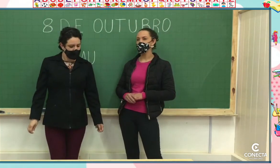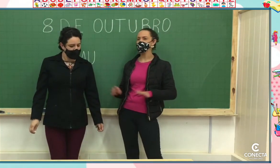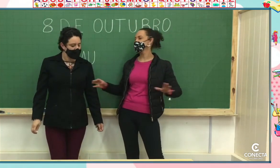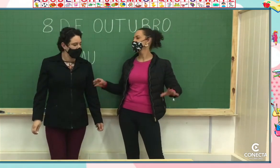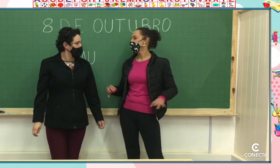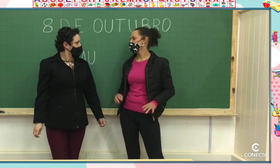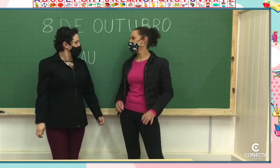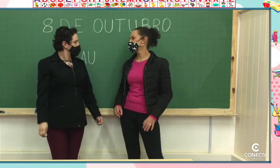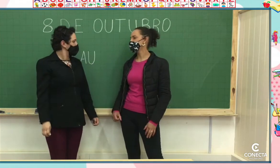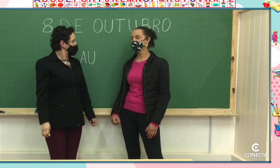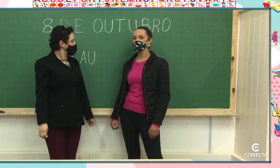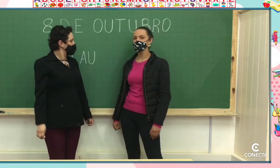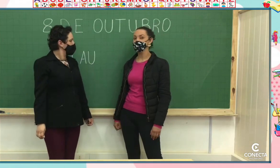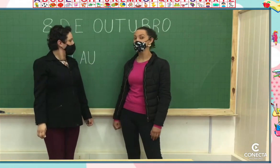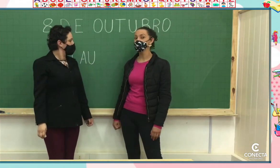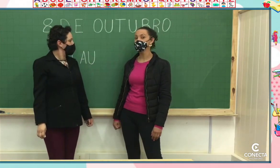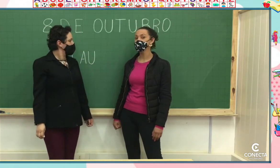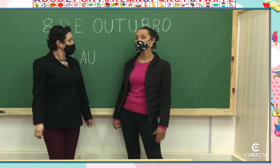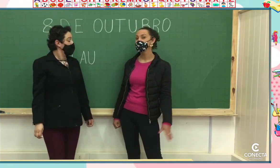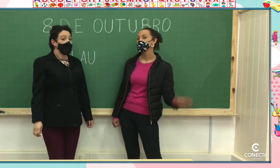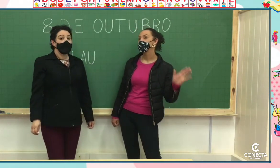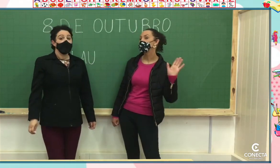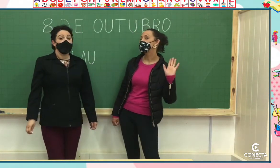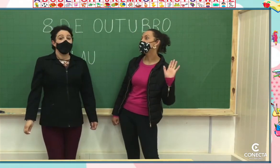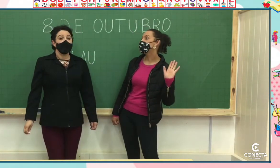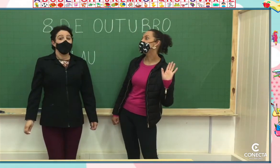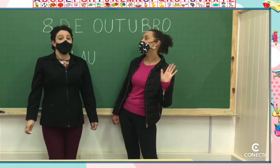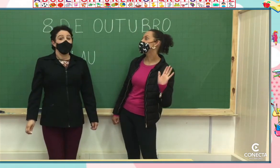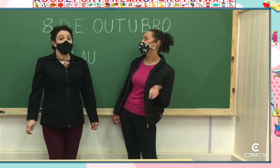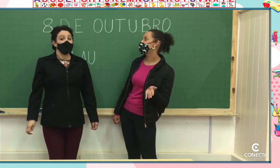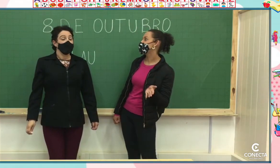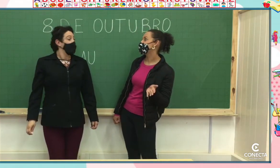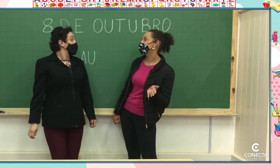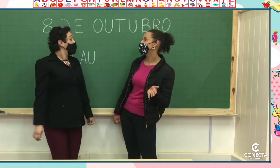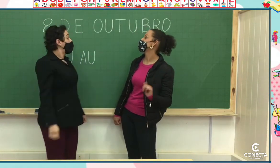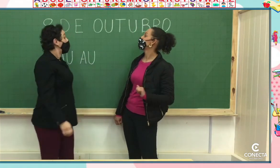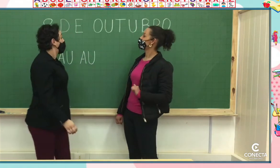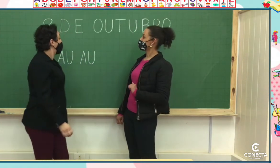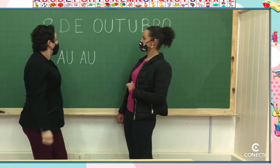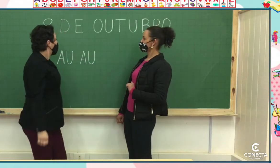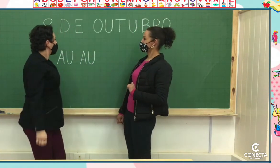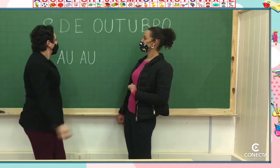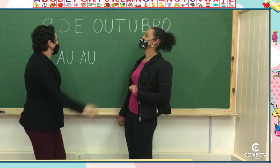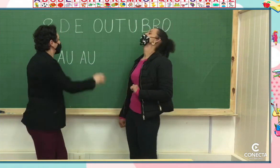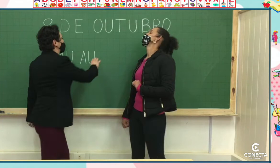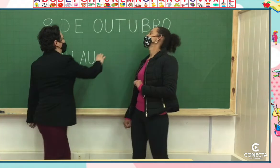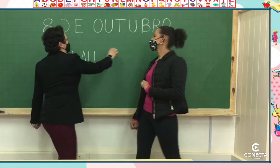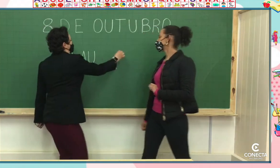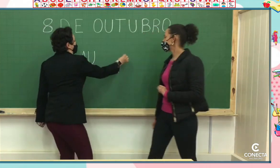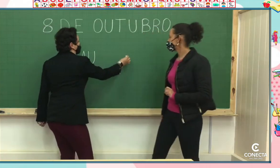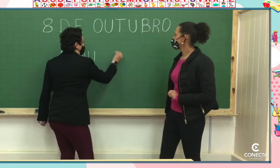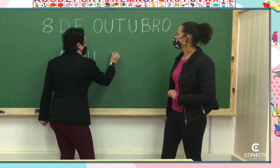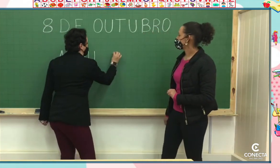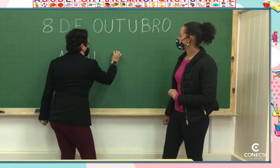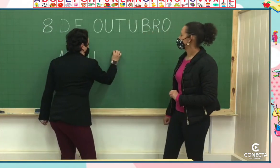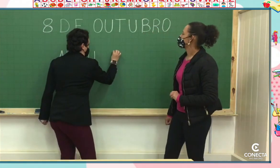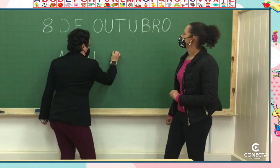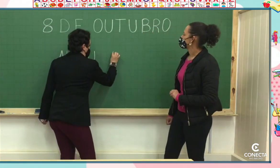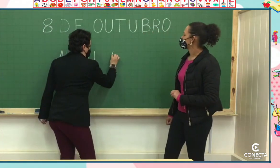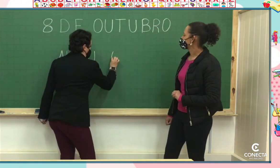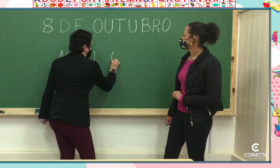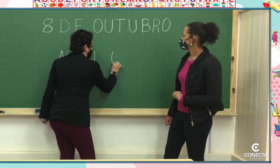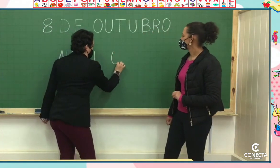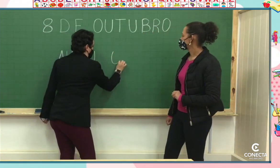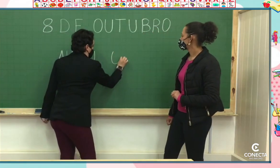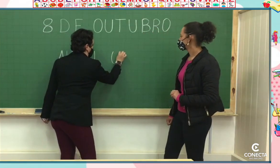cumprimentar rapidinho, nós dizemos... Oi. Oi. Ah, essa foi bem.